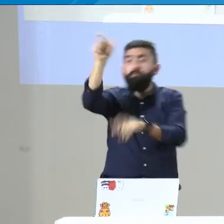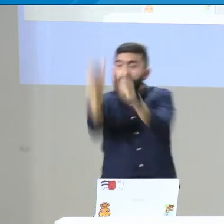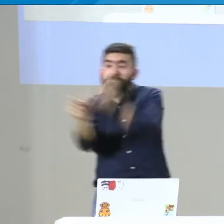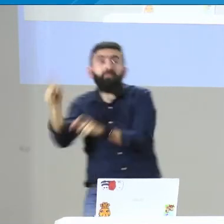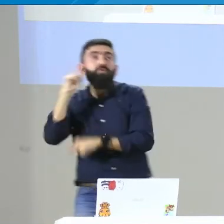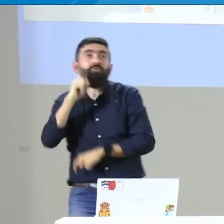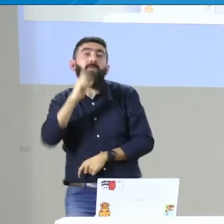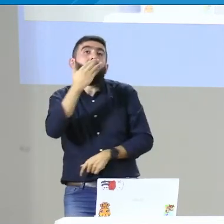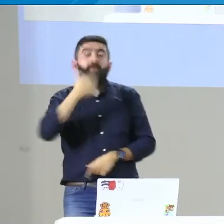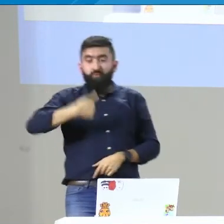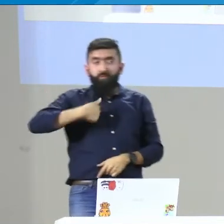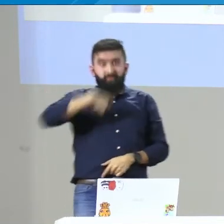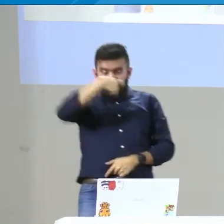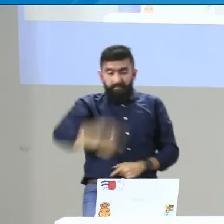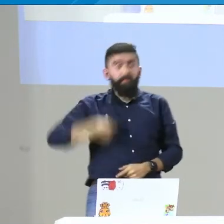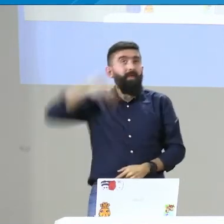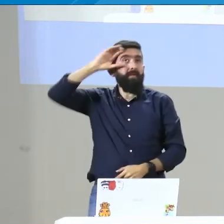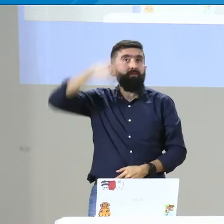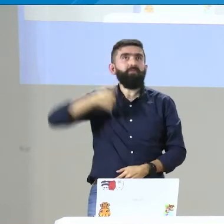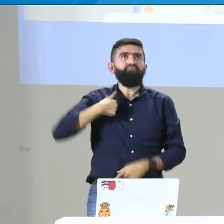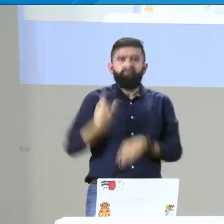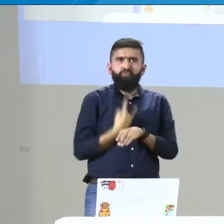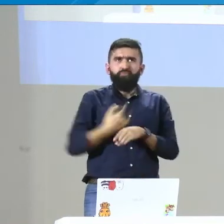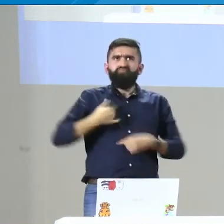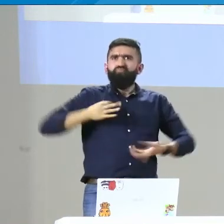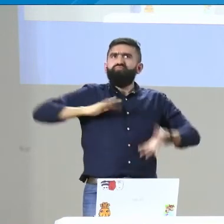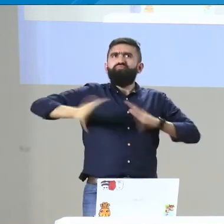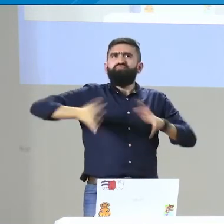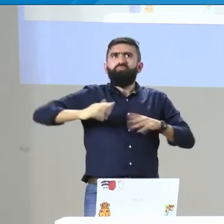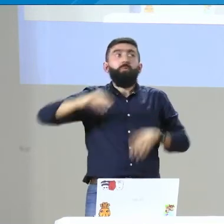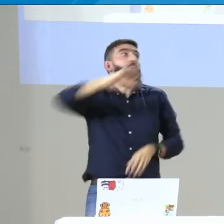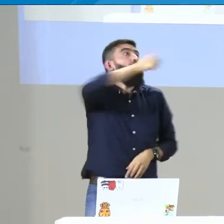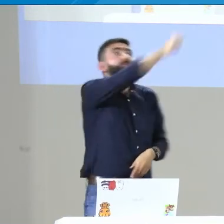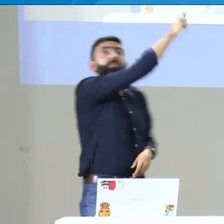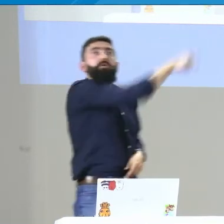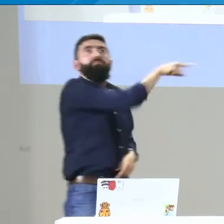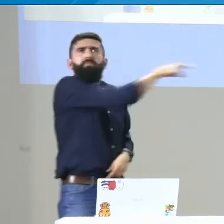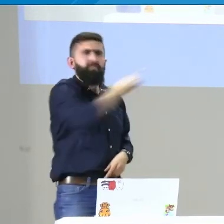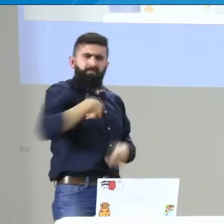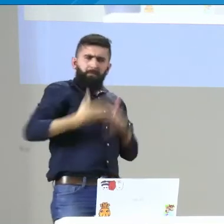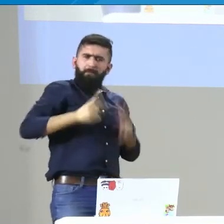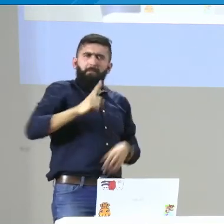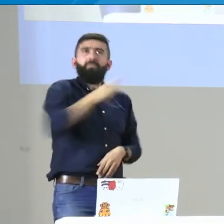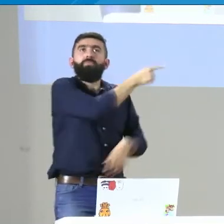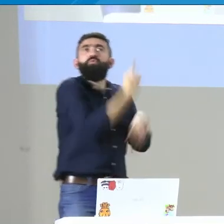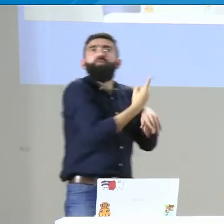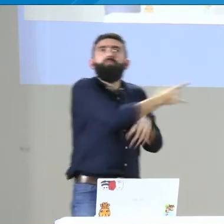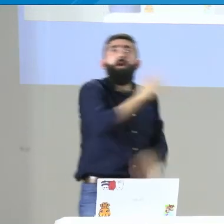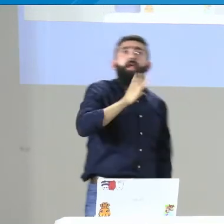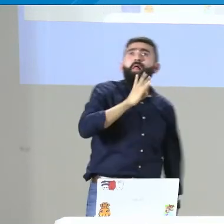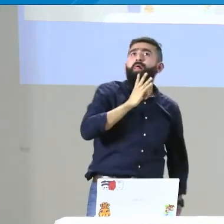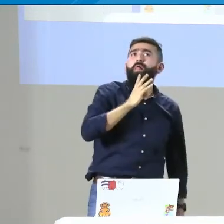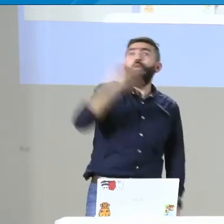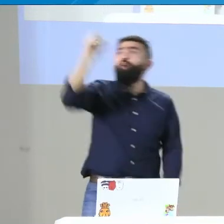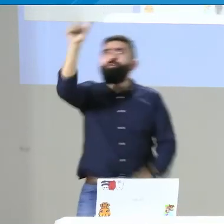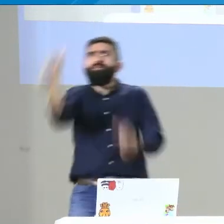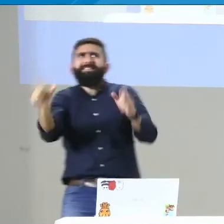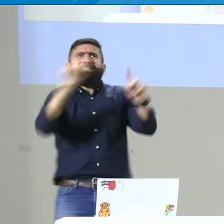y lingüísticas y comunicativas a nivel regional, a nivel Colombia. Entonces, por ejemplo, yo Jesús tengo una manera de señar, pero de pronto otra